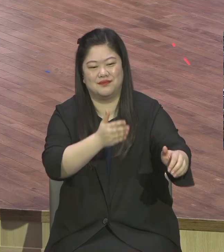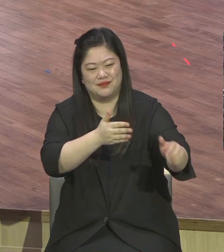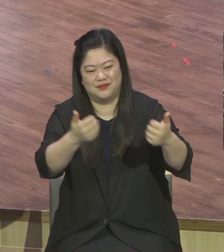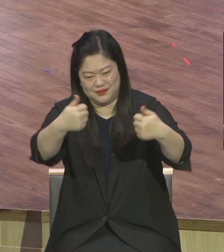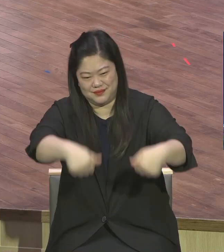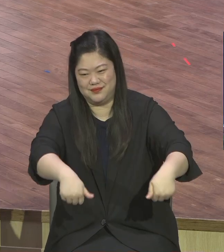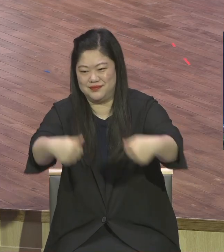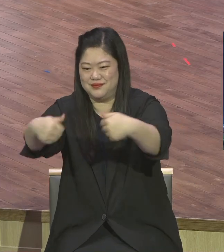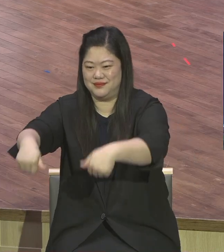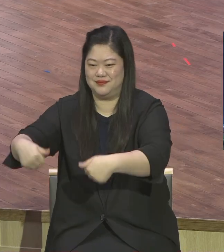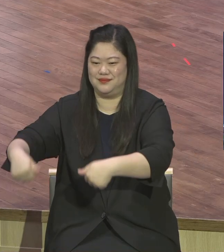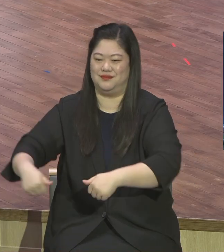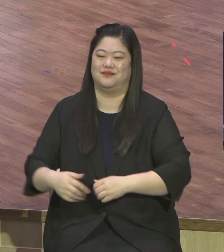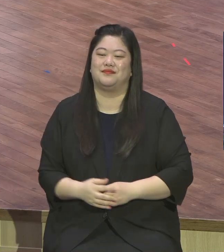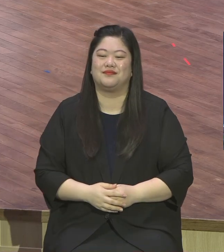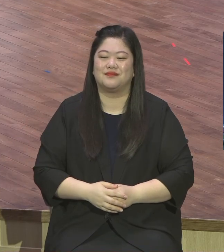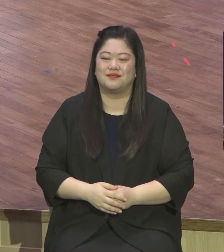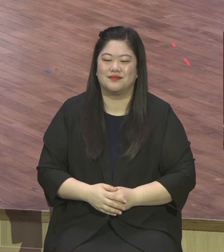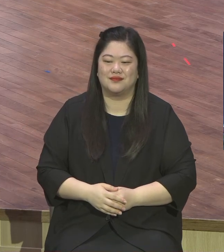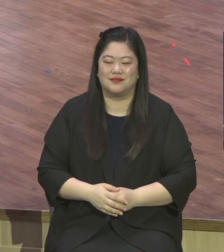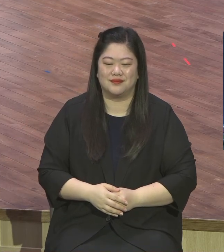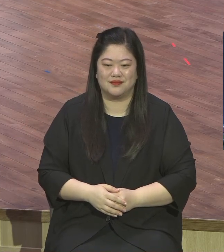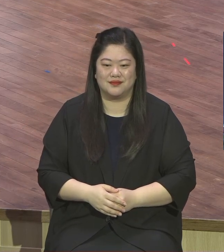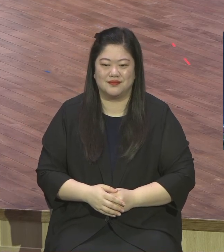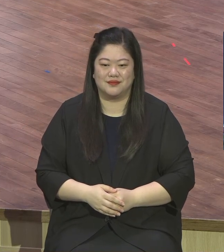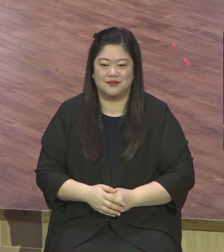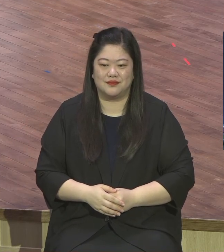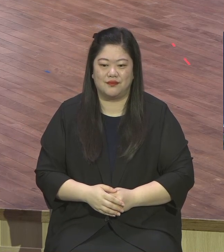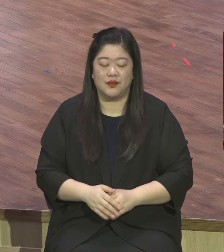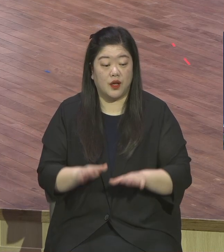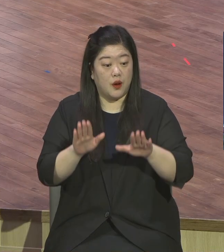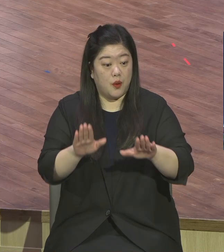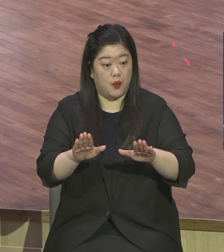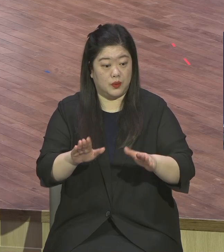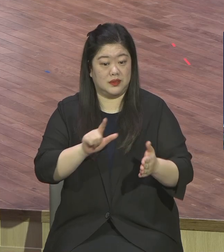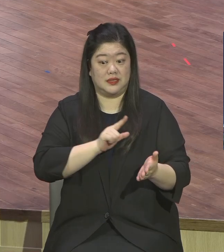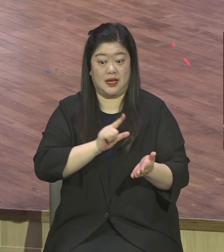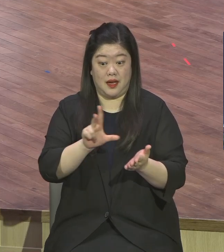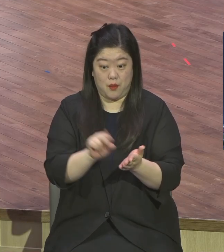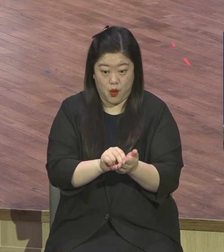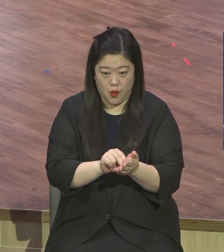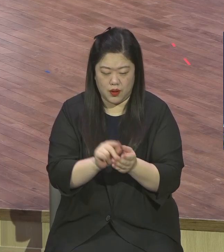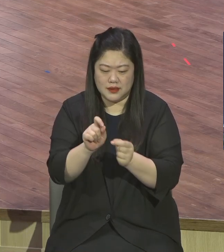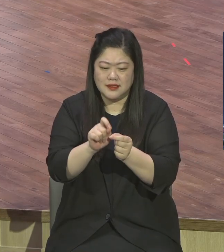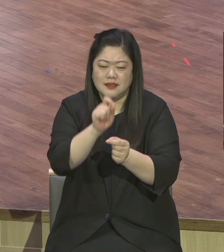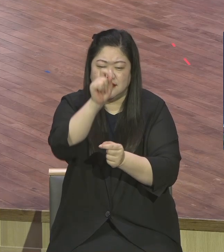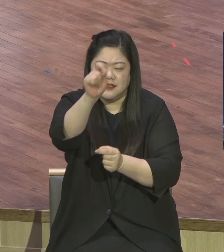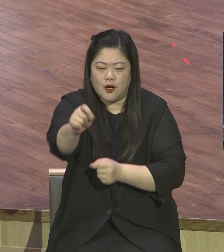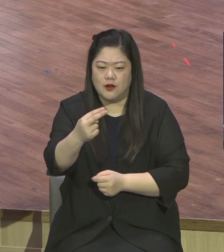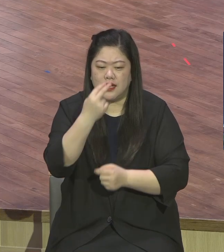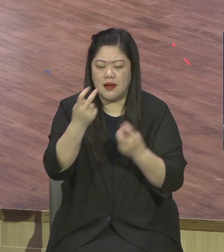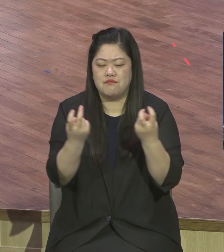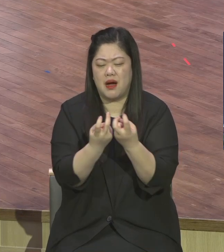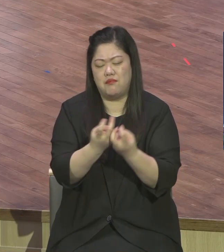이것을 말씀가지고 유일한 영생의 길이란 제목으로 말씀을 드립니다. 오늘